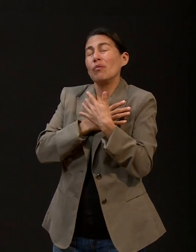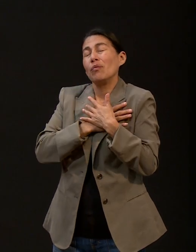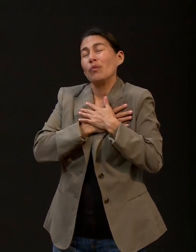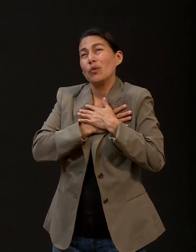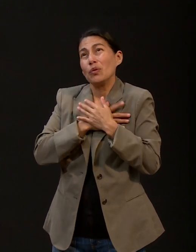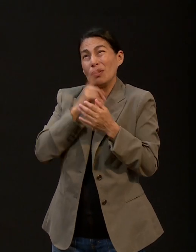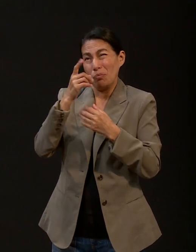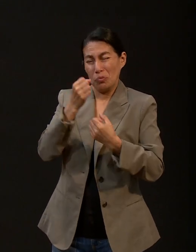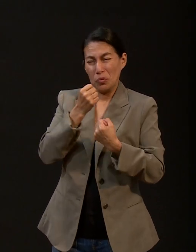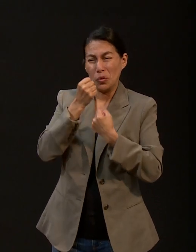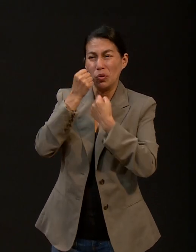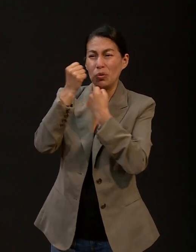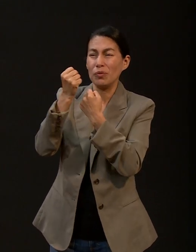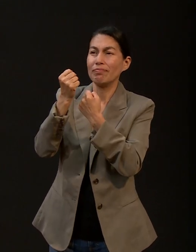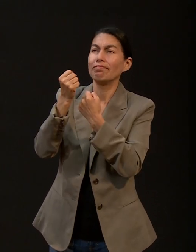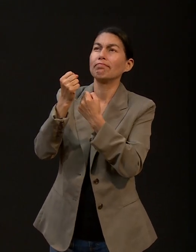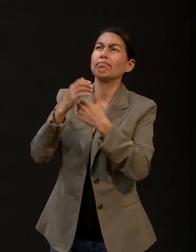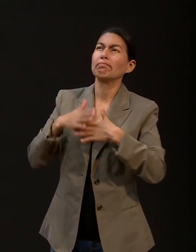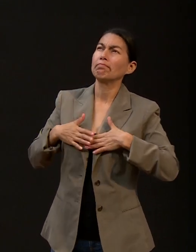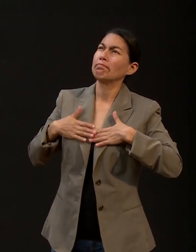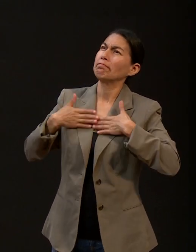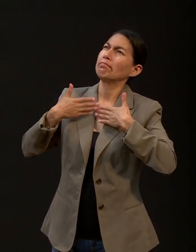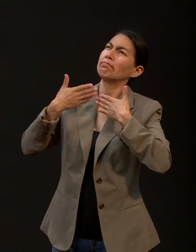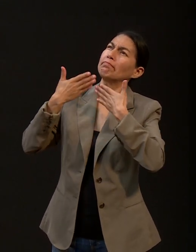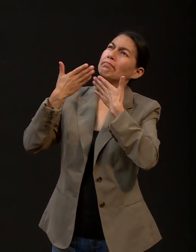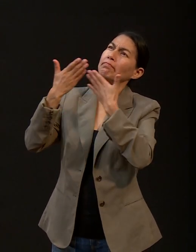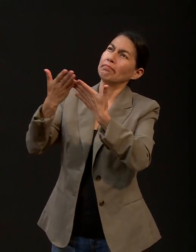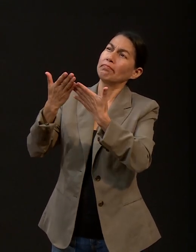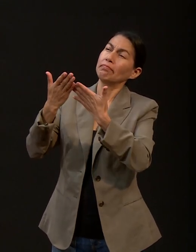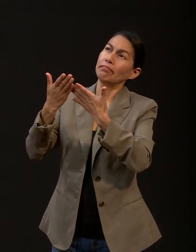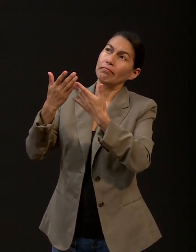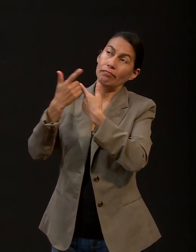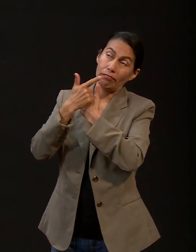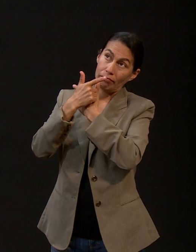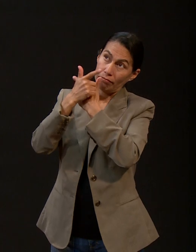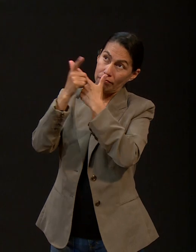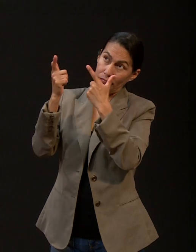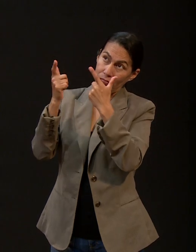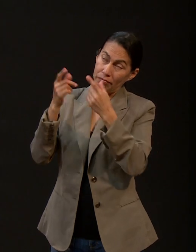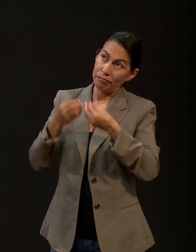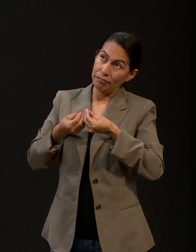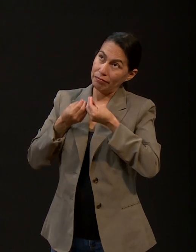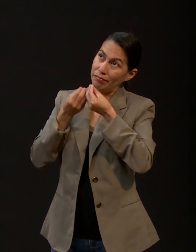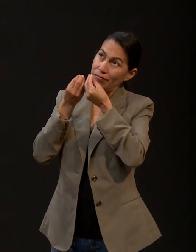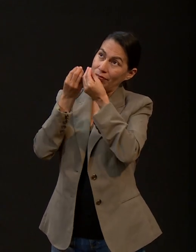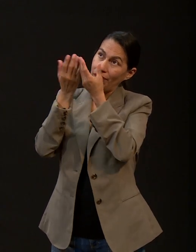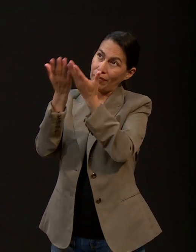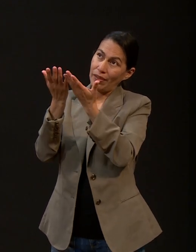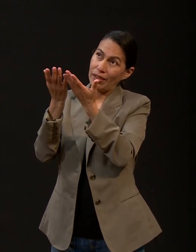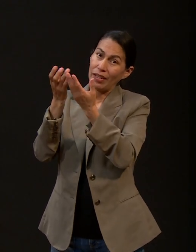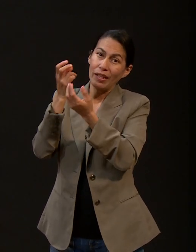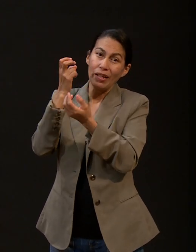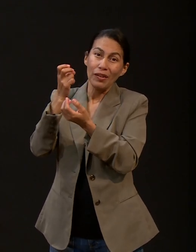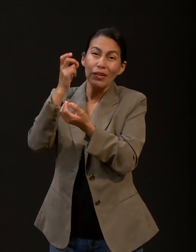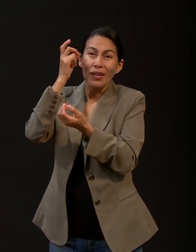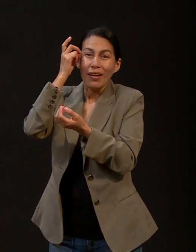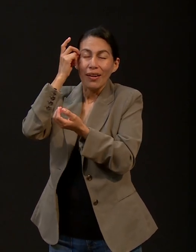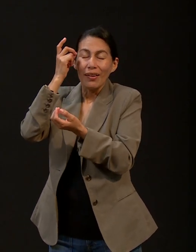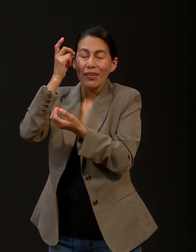todopoderoso, se realiza un cambio de mentalidad, un cambio donde tu fragilidad,